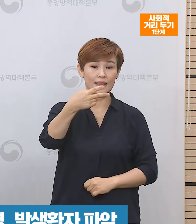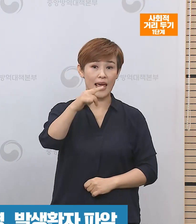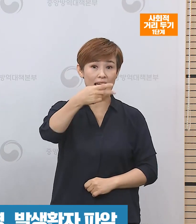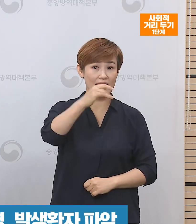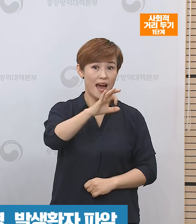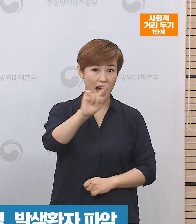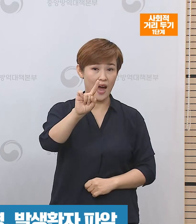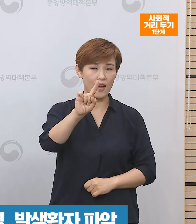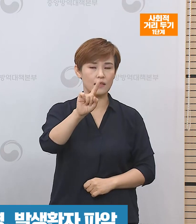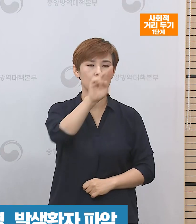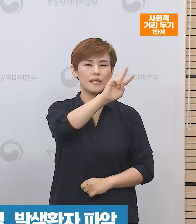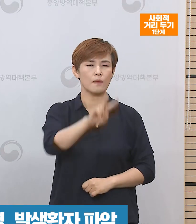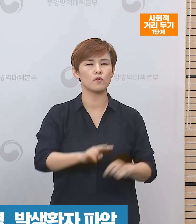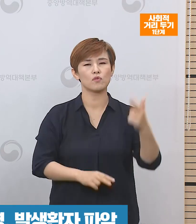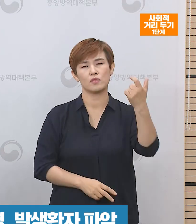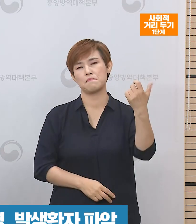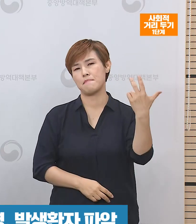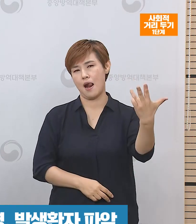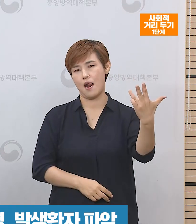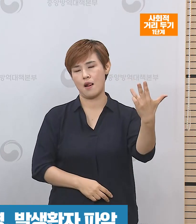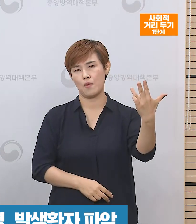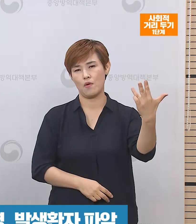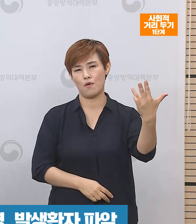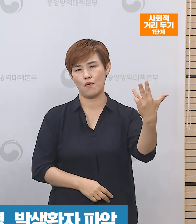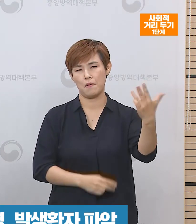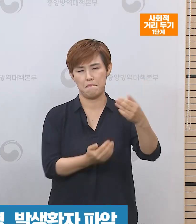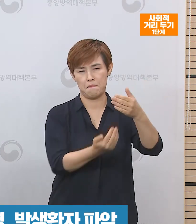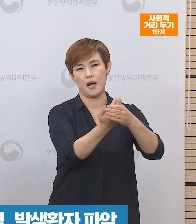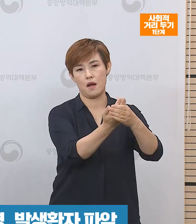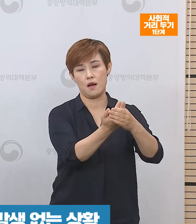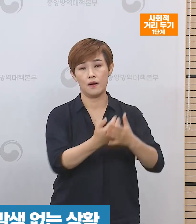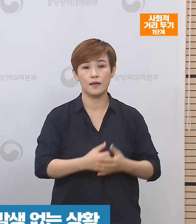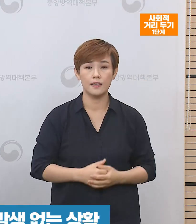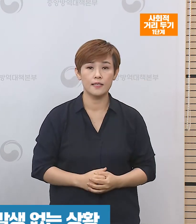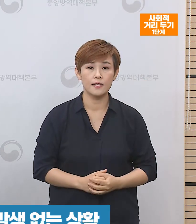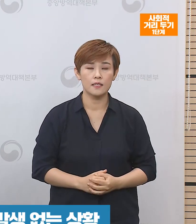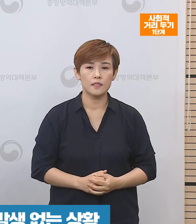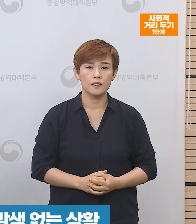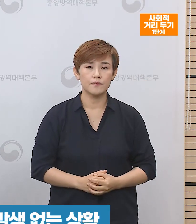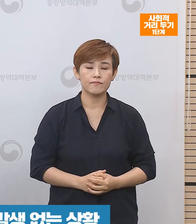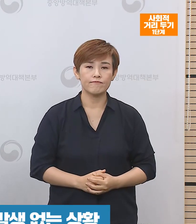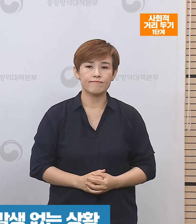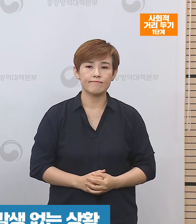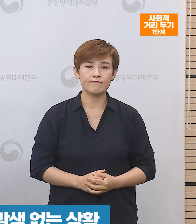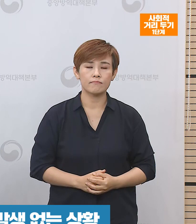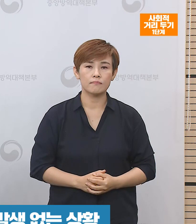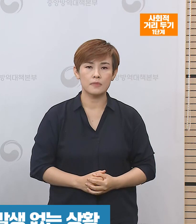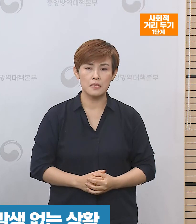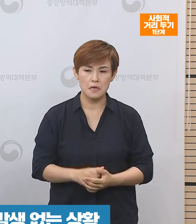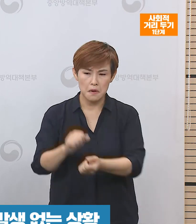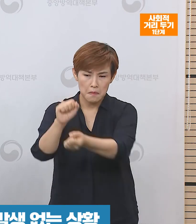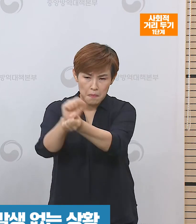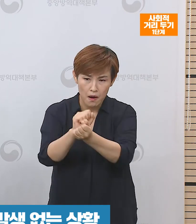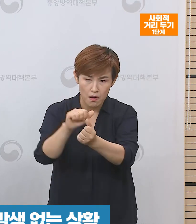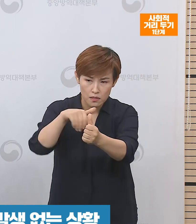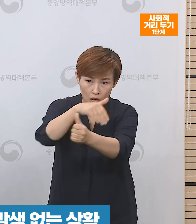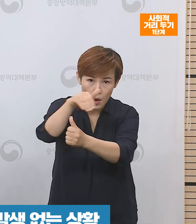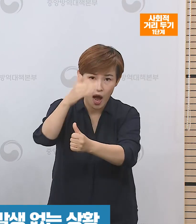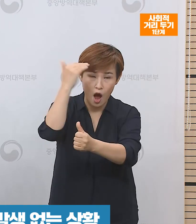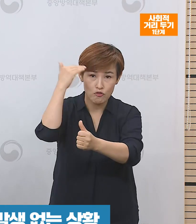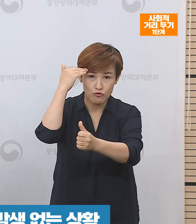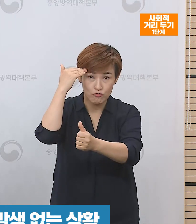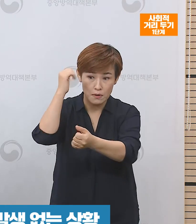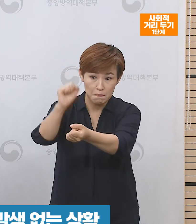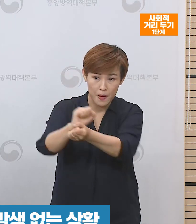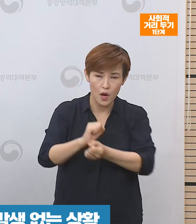베트남에서 68명 등의 발생 환자가 파악되고 있습니다. 아직까지 이 감염병들의 국내 유입이나